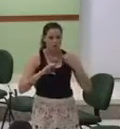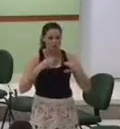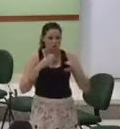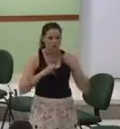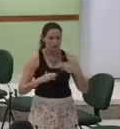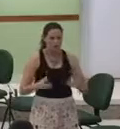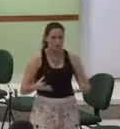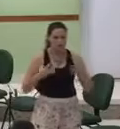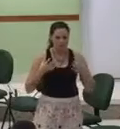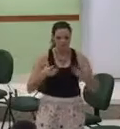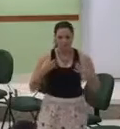muito tempo atrás